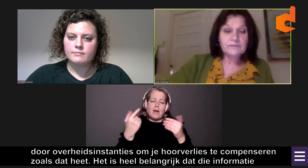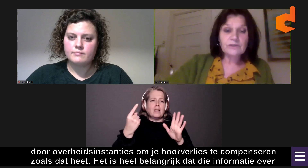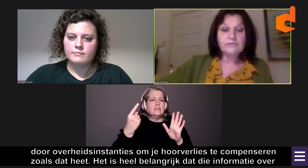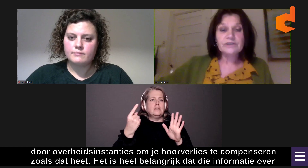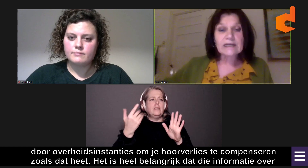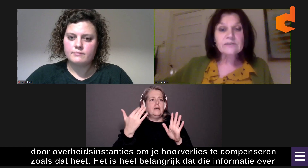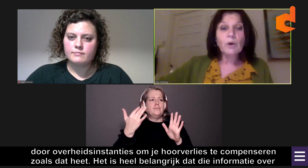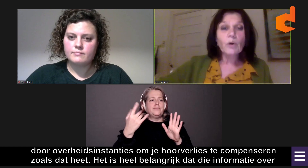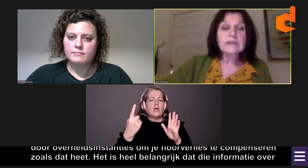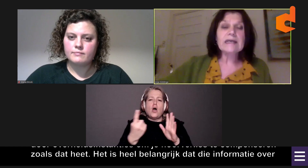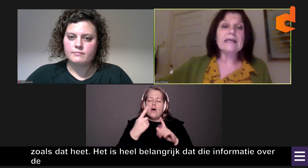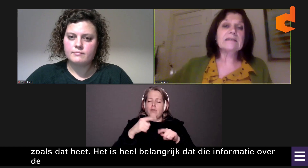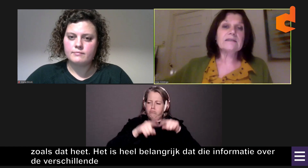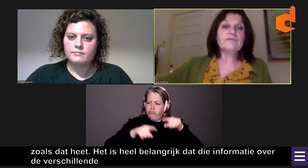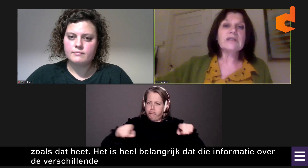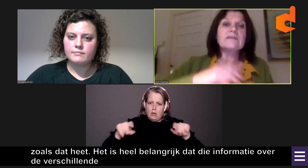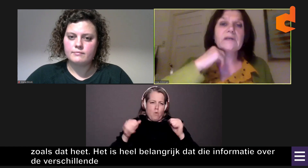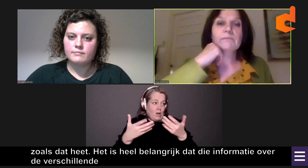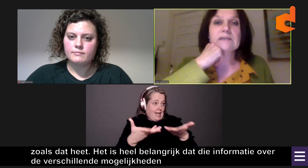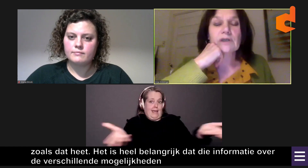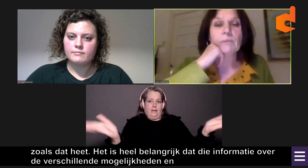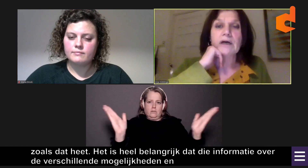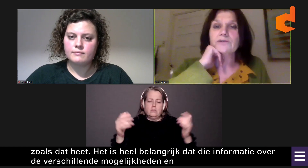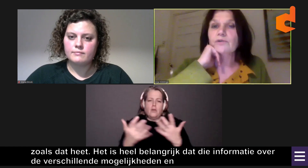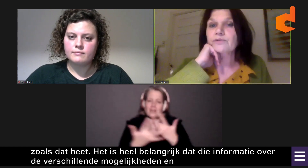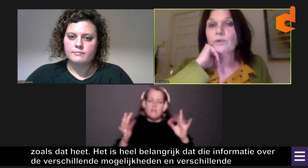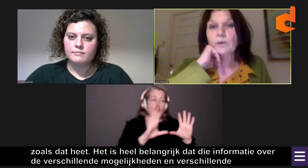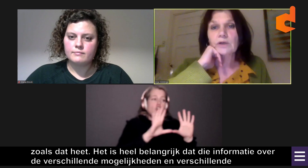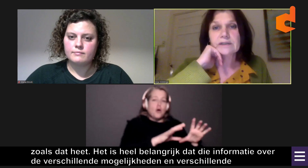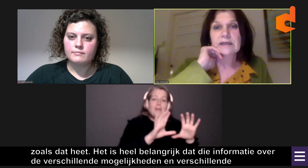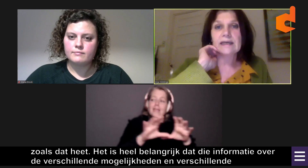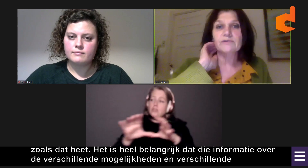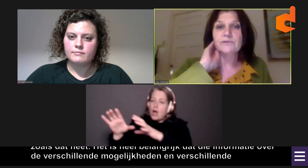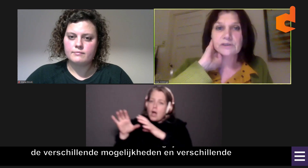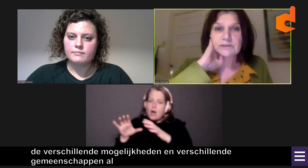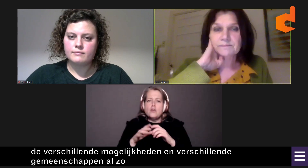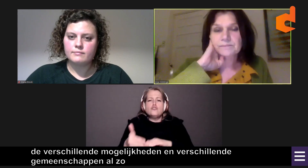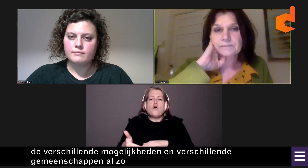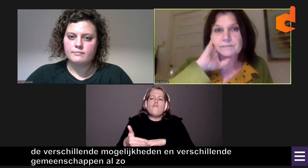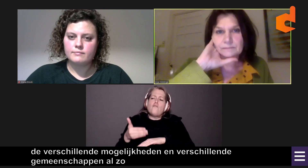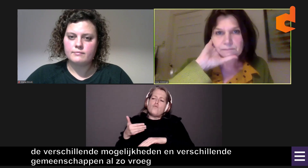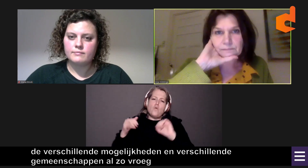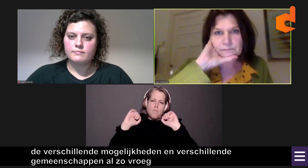verschillende mogelijkheden... en de verschillende gemeenschappen al zo vroeg mogelijk gegeven wordt.